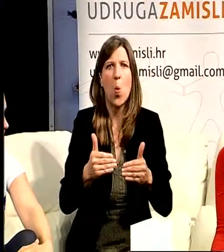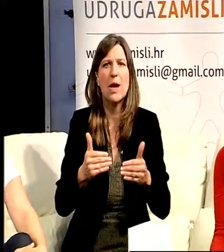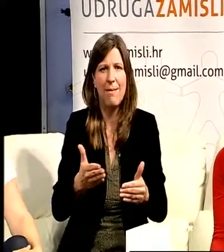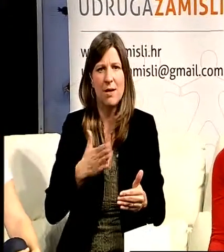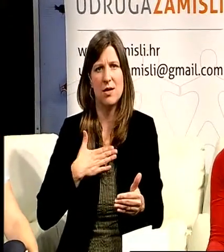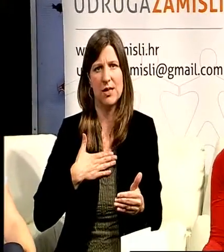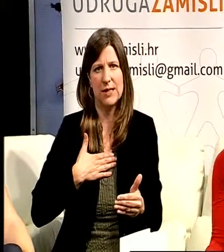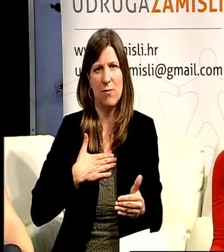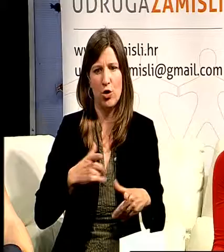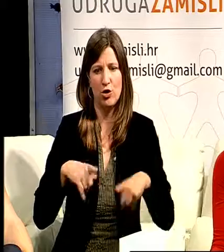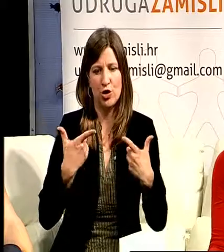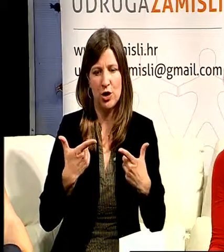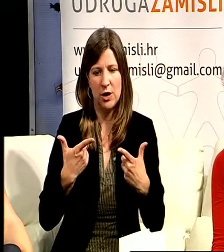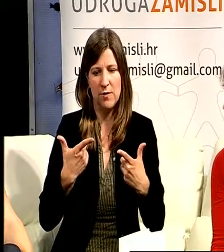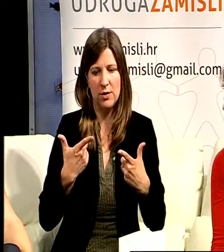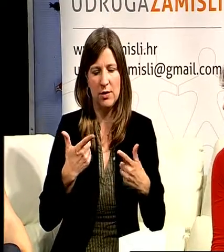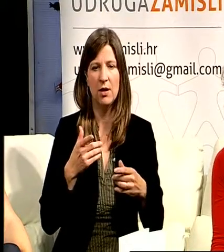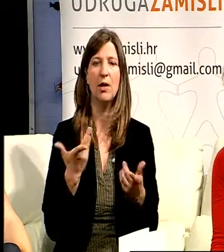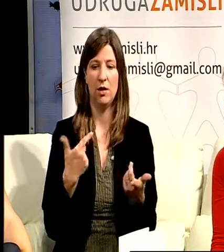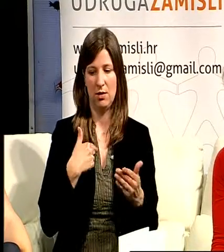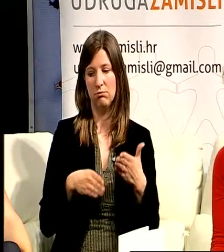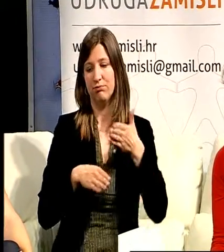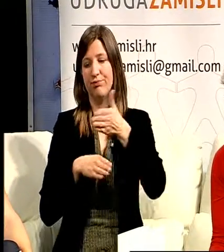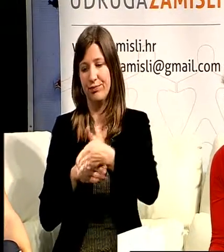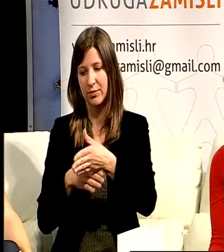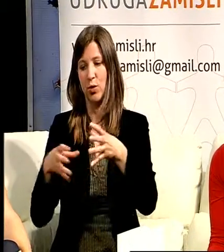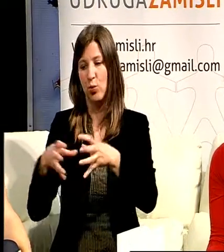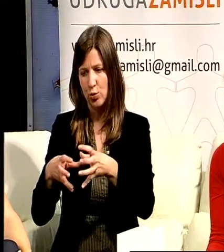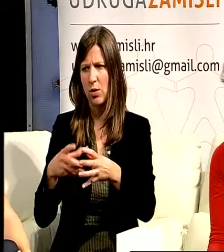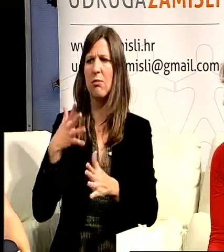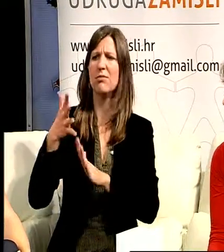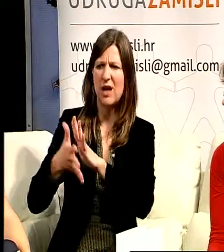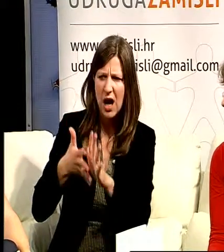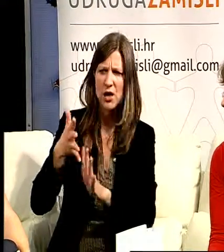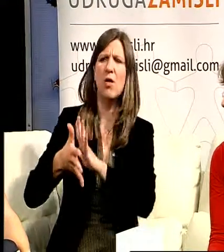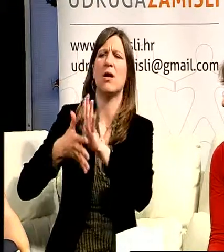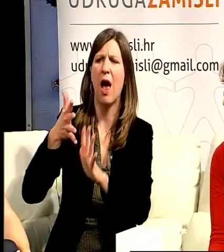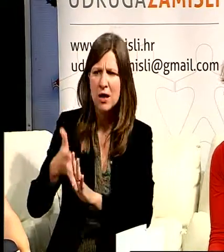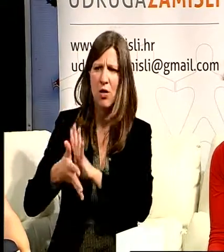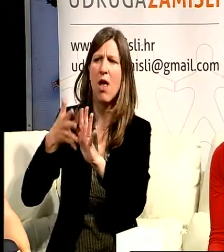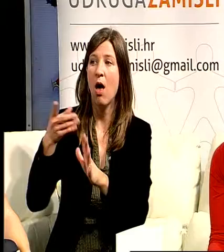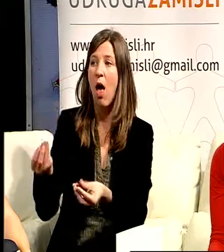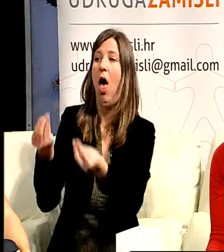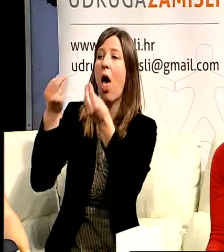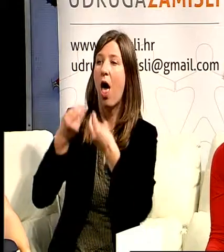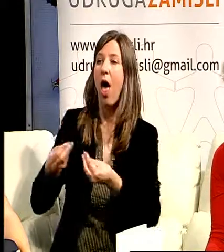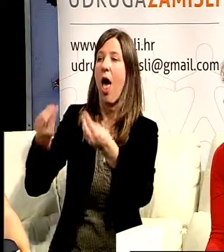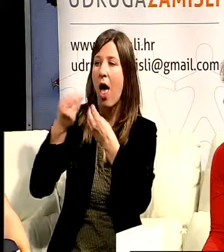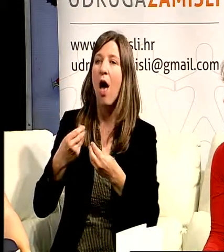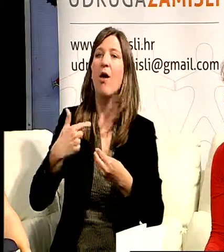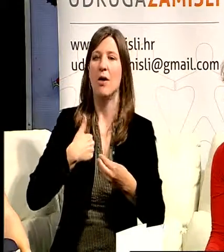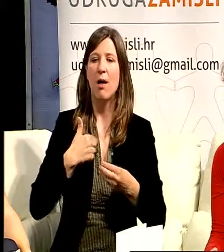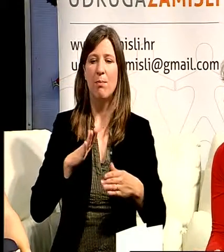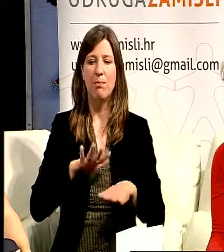trenutku ipak nakon dosta razgovora i nagovaranja ukuražila da probam hodati s hodalicom i nakon toga je